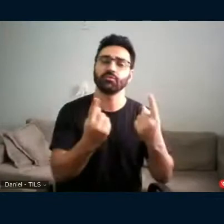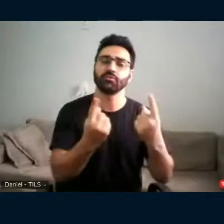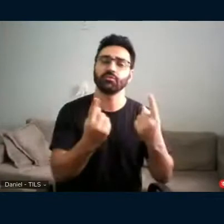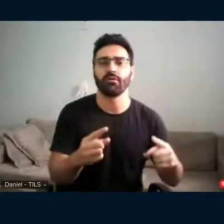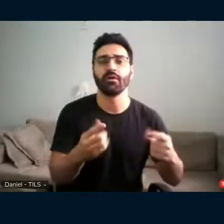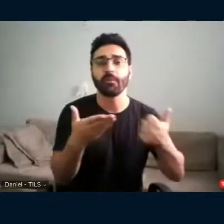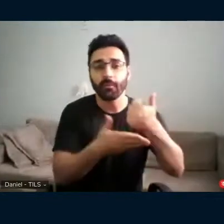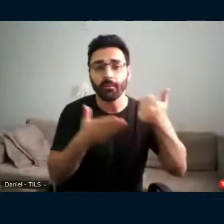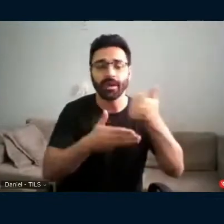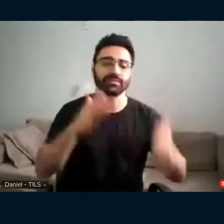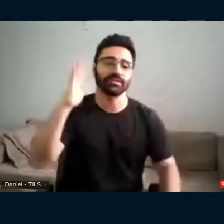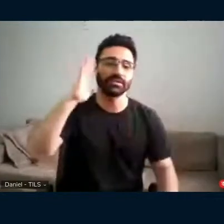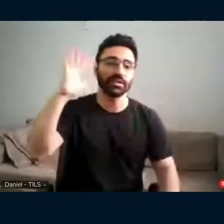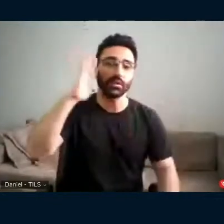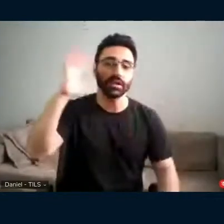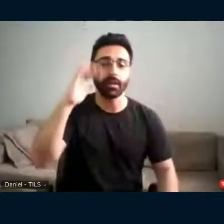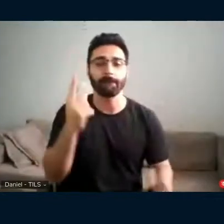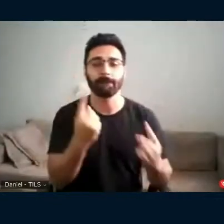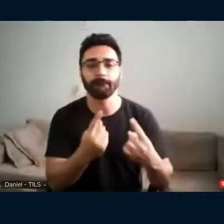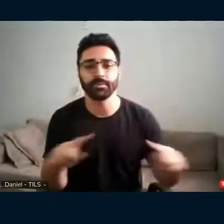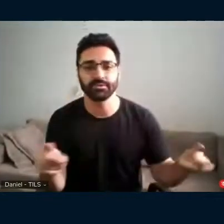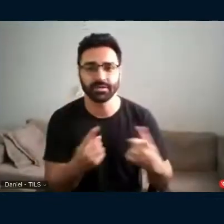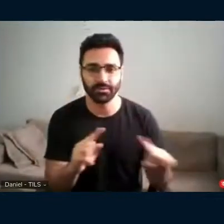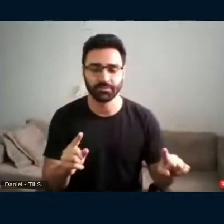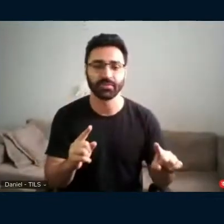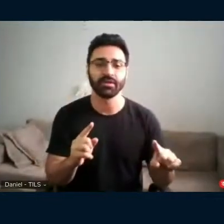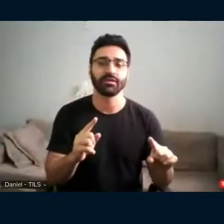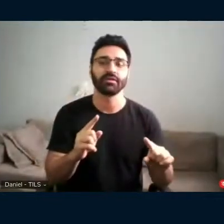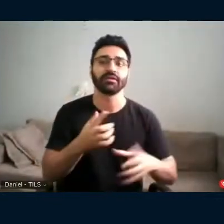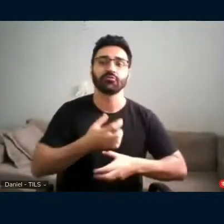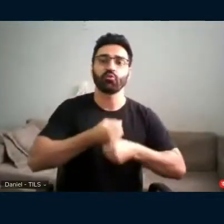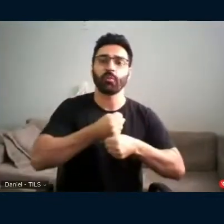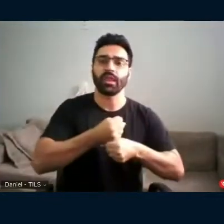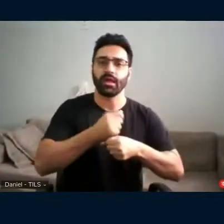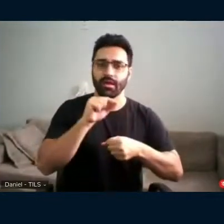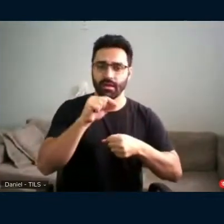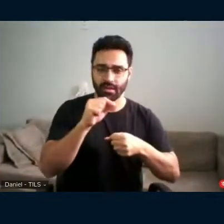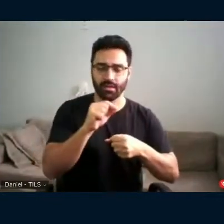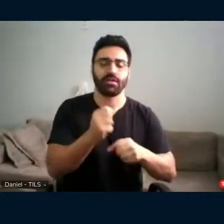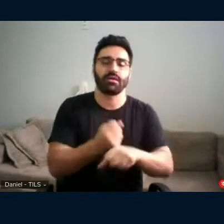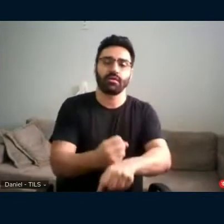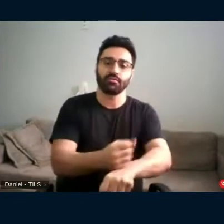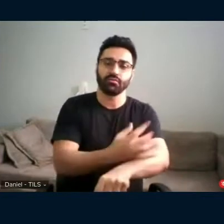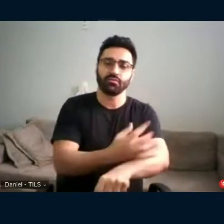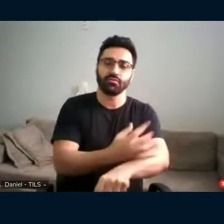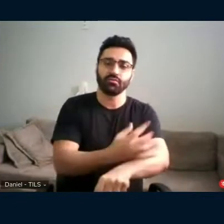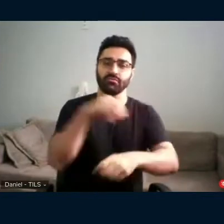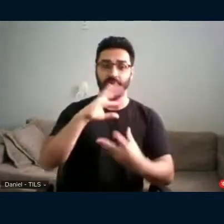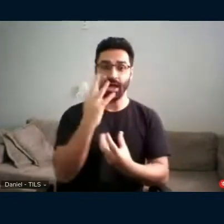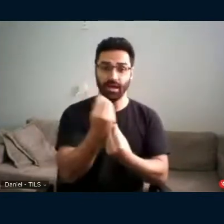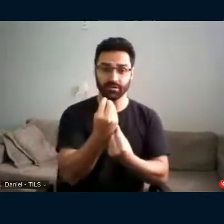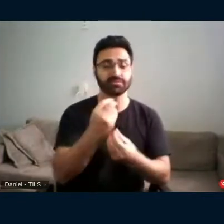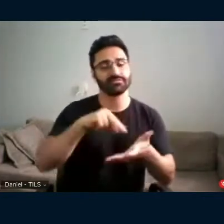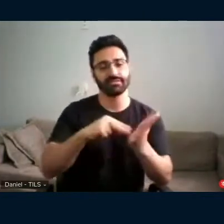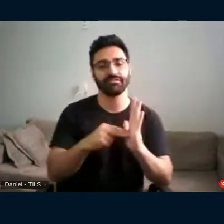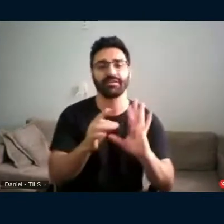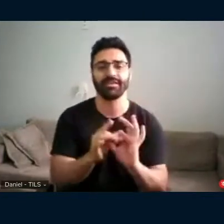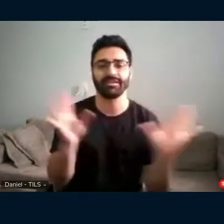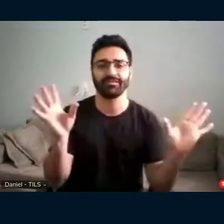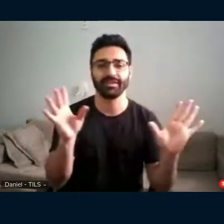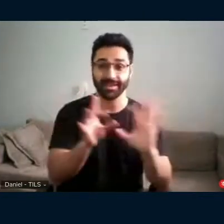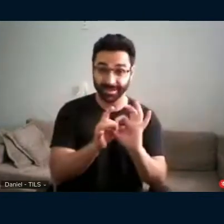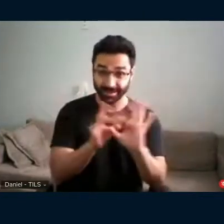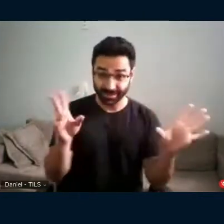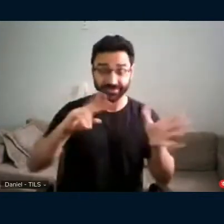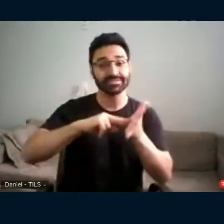histórico-cultural. Dominar as emoções por meio da arte é também ser livre. Ser livre é dominar o